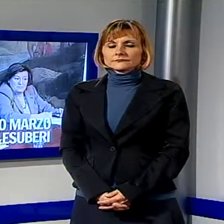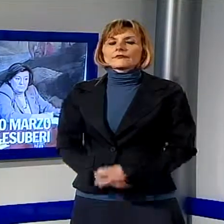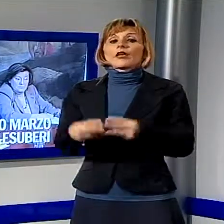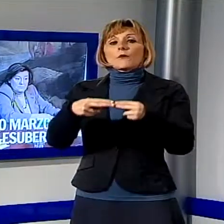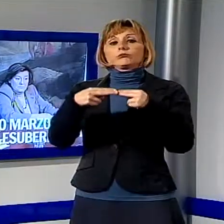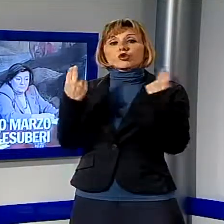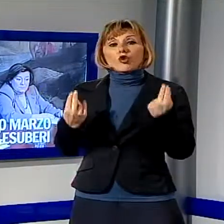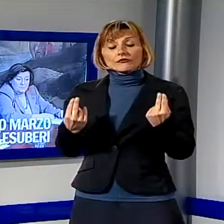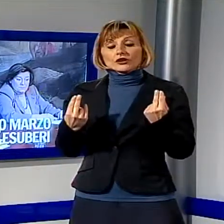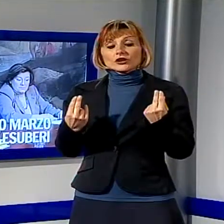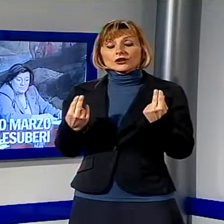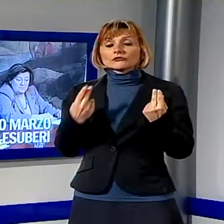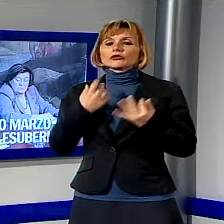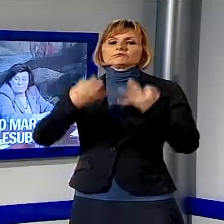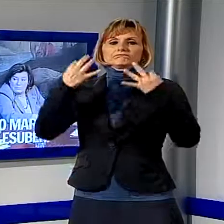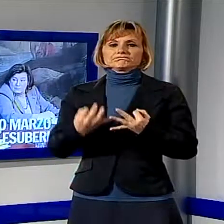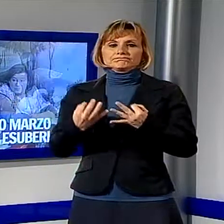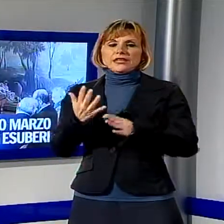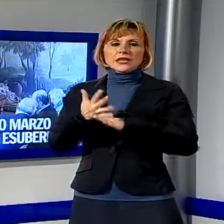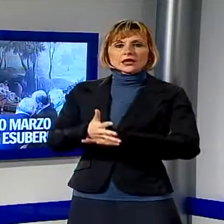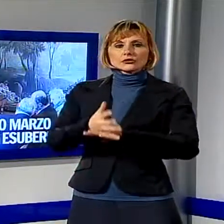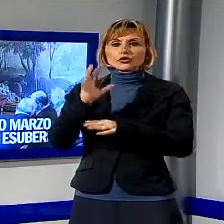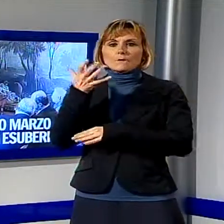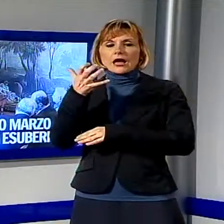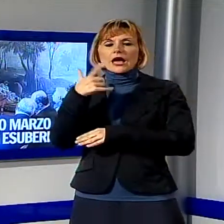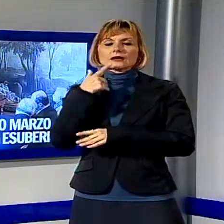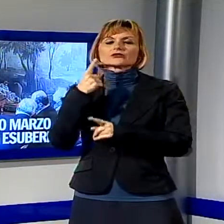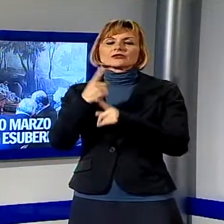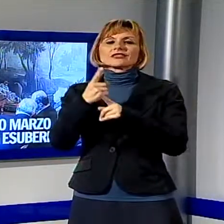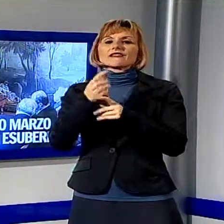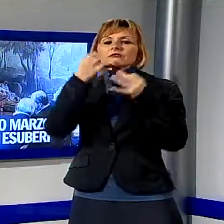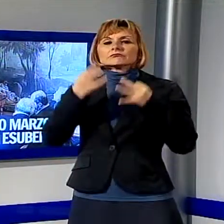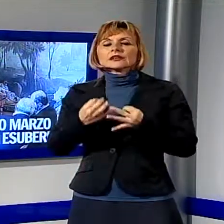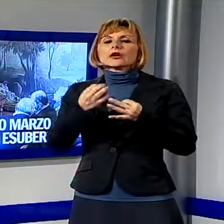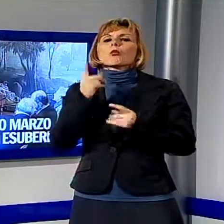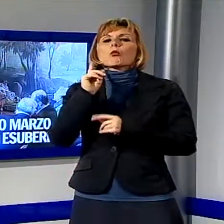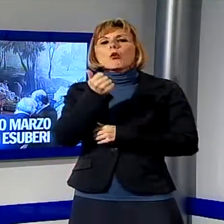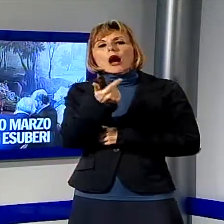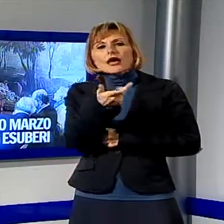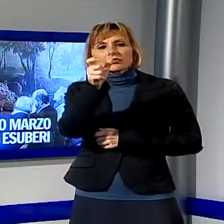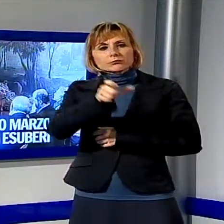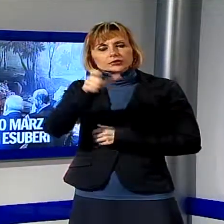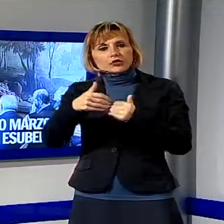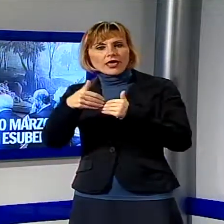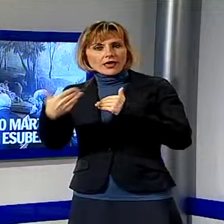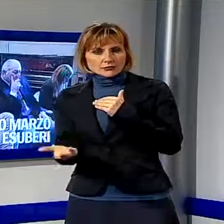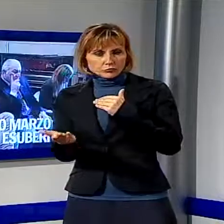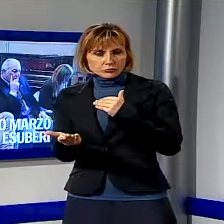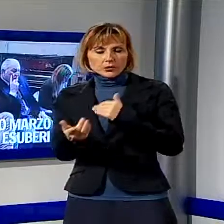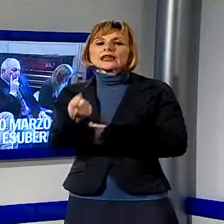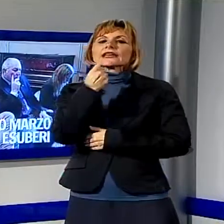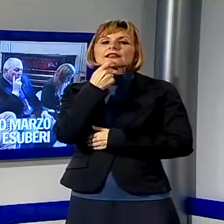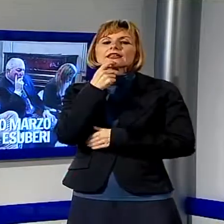Provincia entro marzo si sapranno gli esuberi, Palazzo Ducale dovrà stabilire entro la fine del prossimo mese quali saranno i